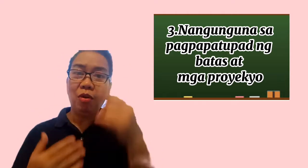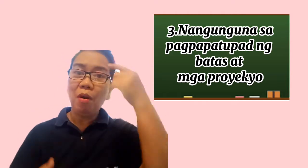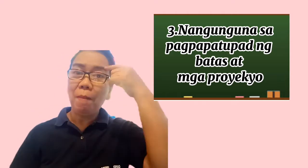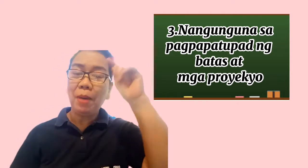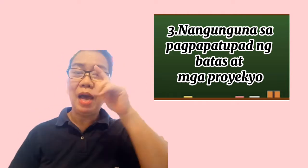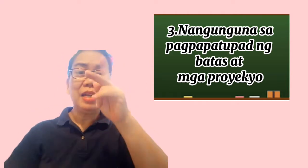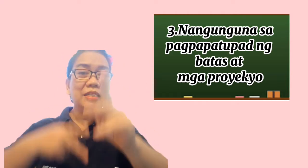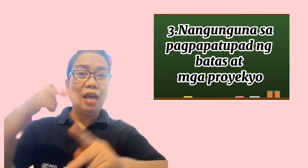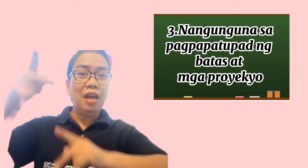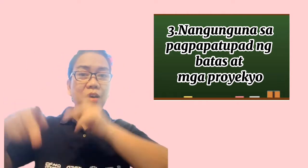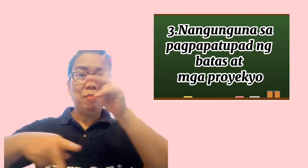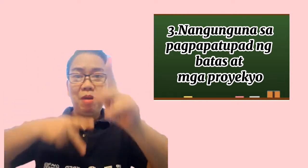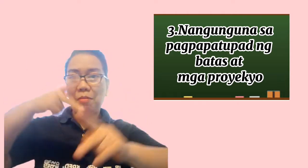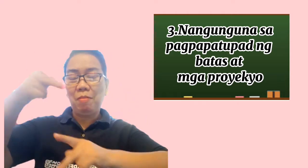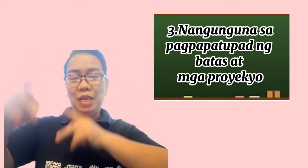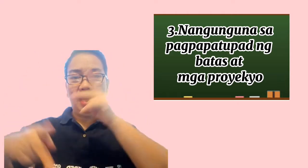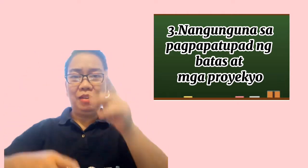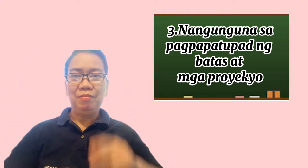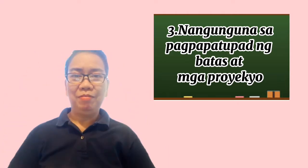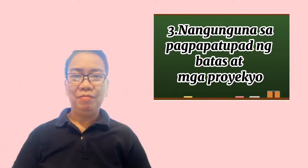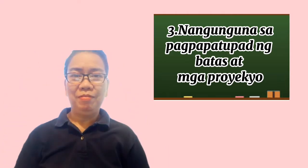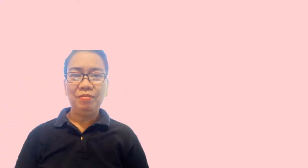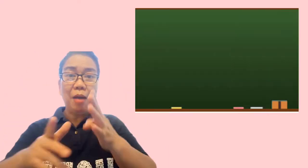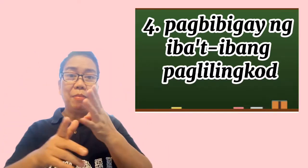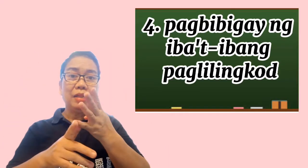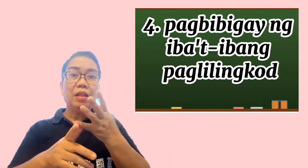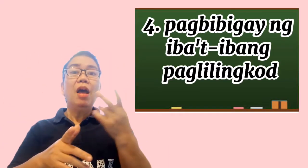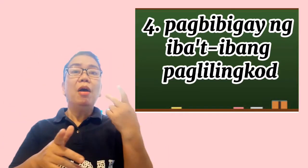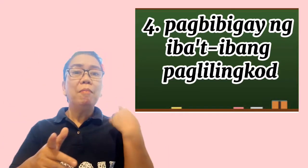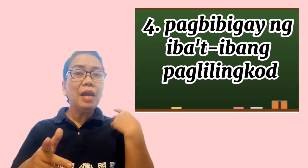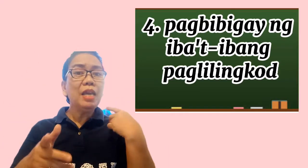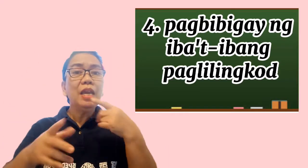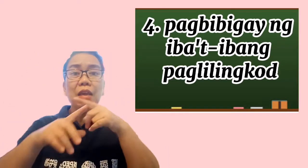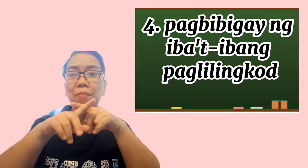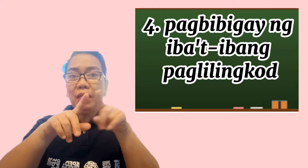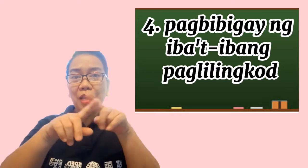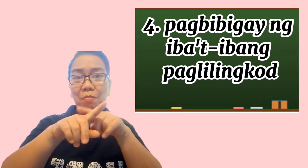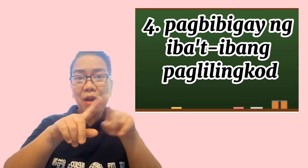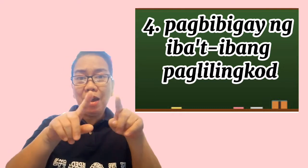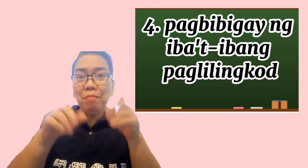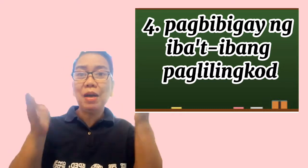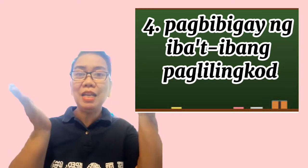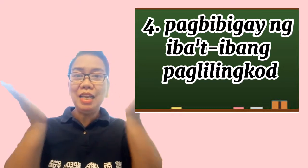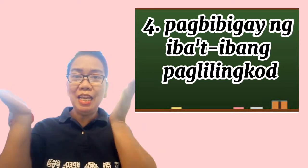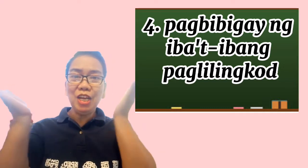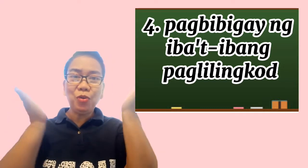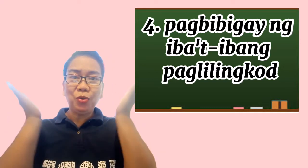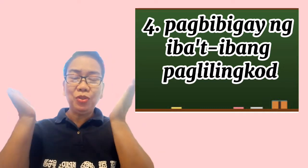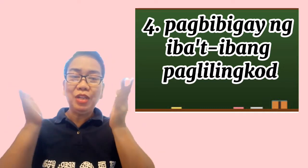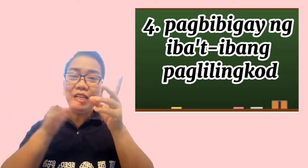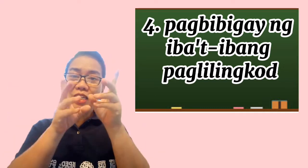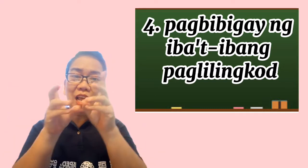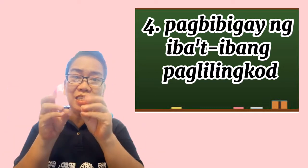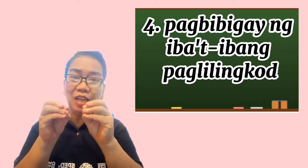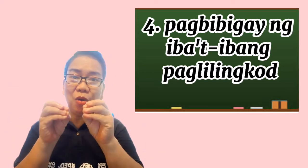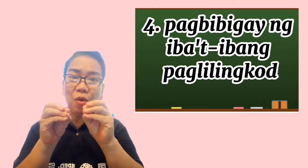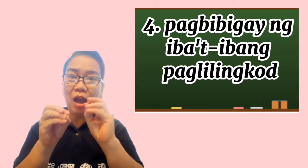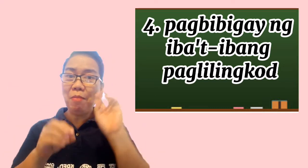para sa mamamayan. Pangatlo, may iba't ibang paglilingkod na isinasagawa ang